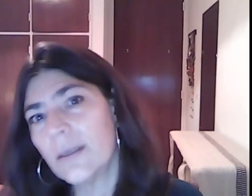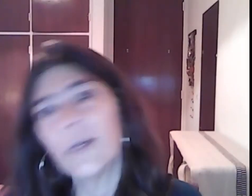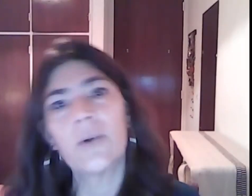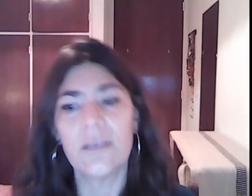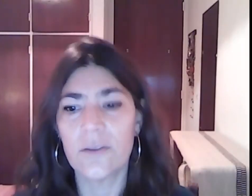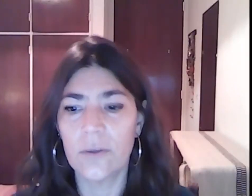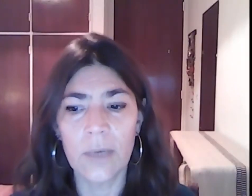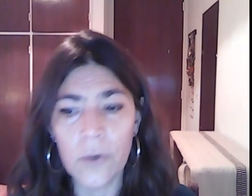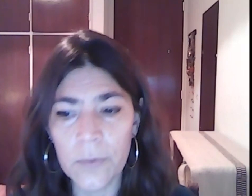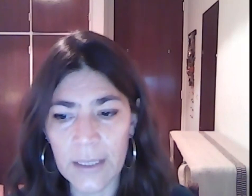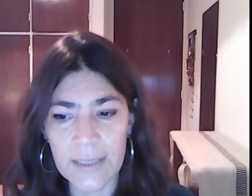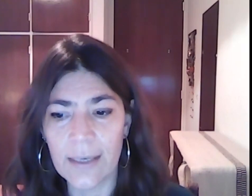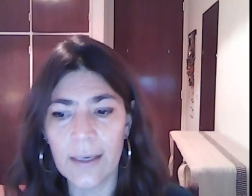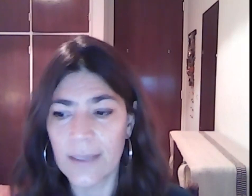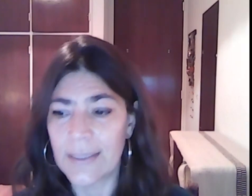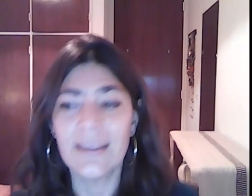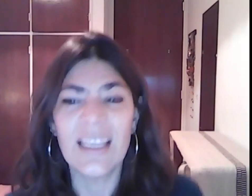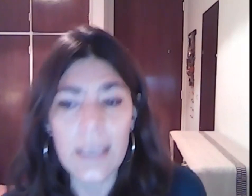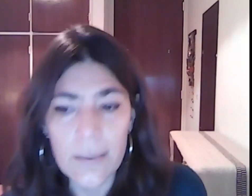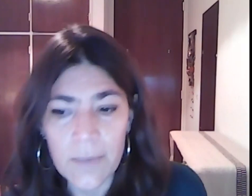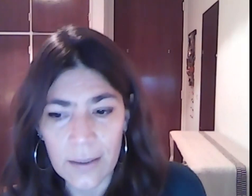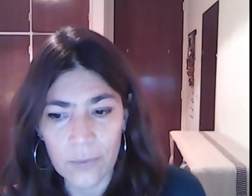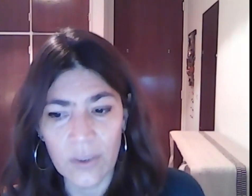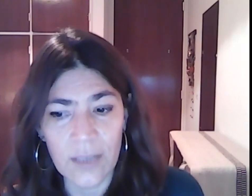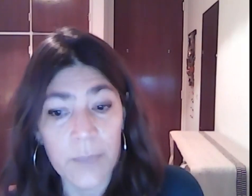la organización de una obra, hacer entendible nuestras prácticas,